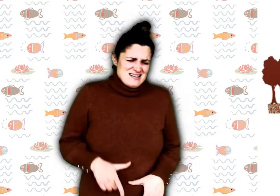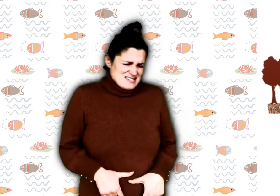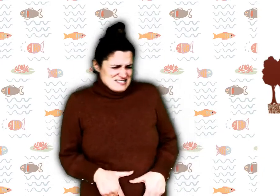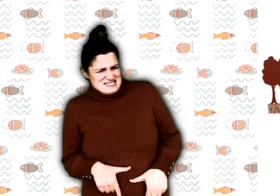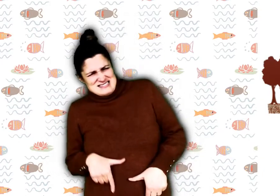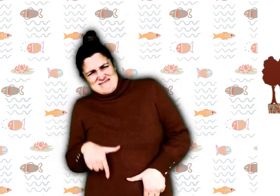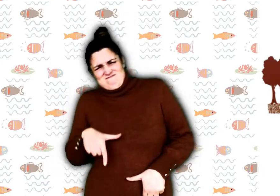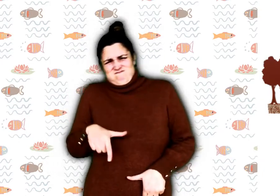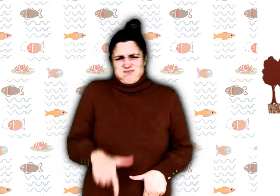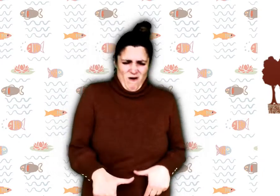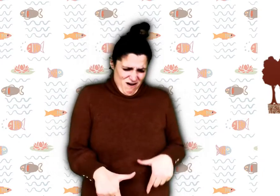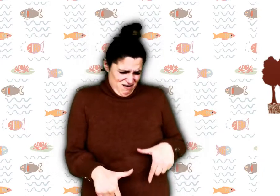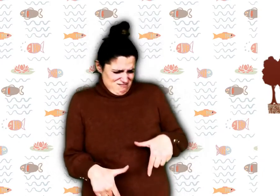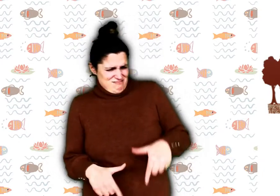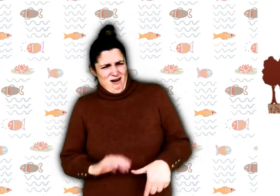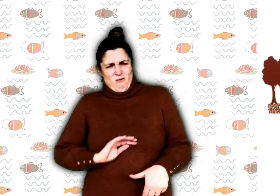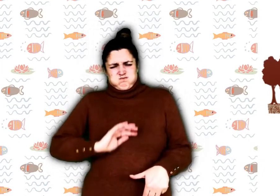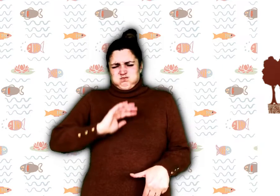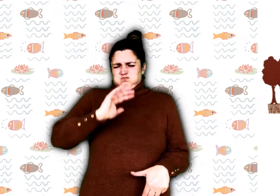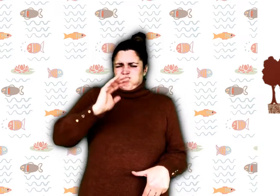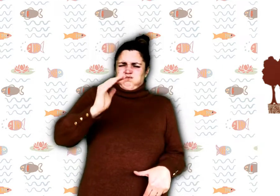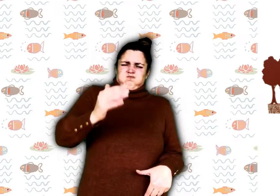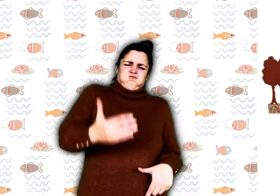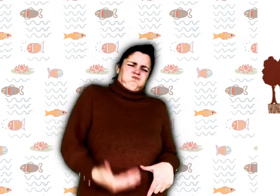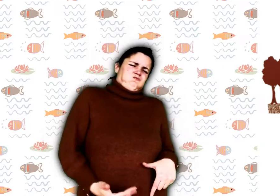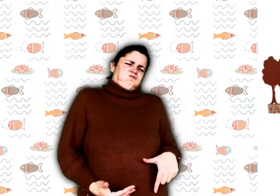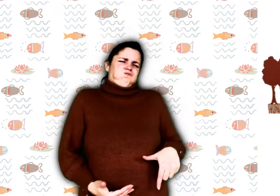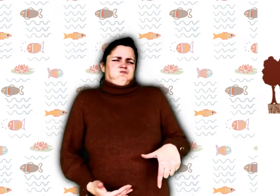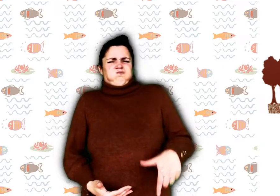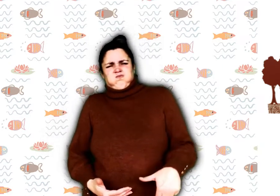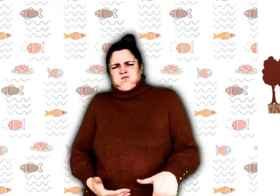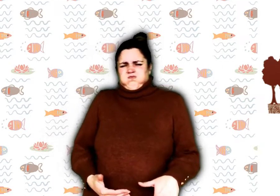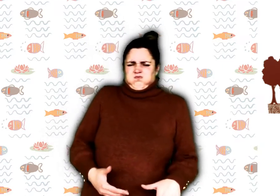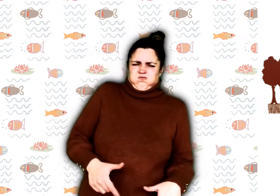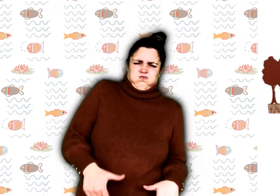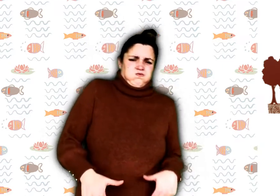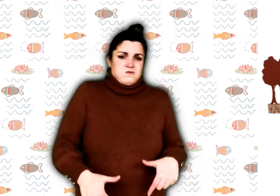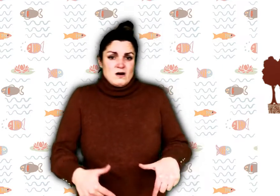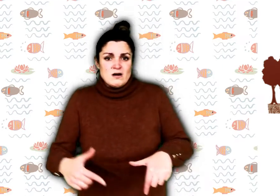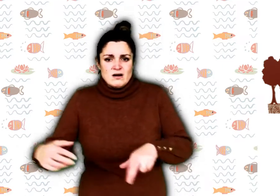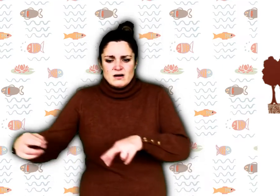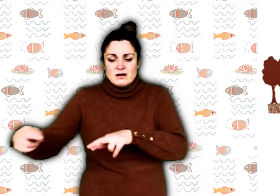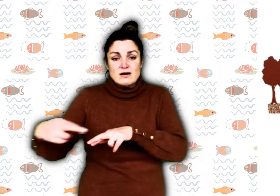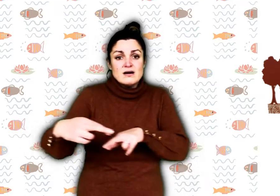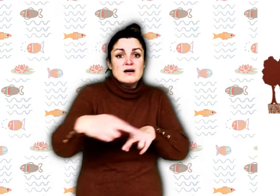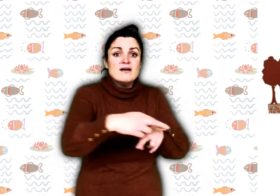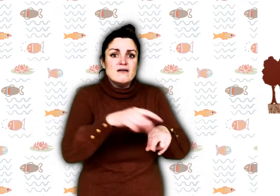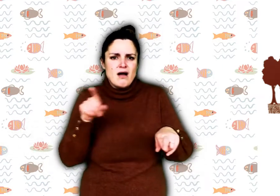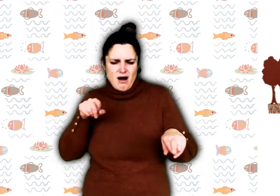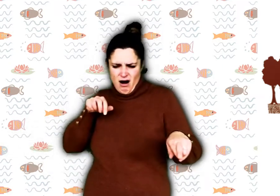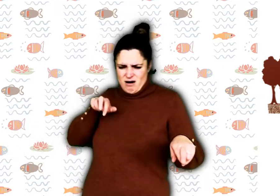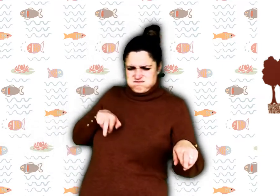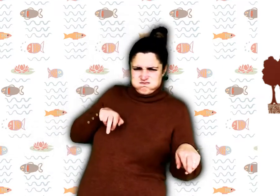terriblement soif. Naturellement, il s'approcha de la rivière pour boire,